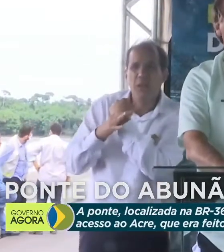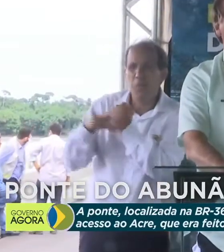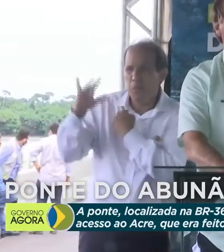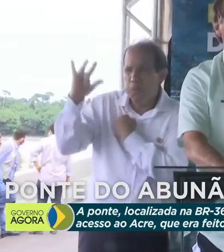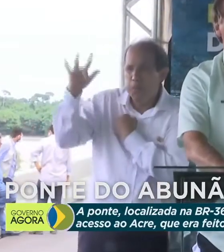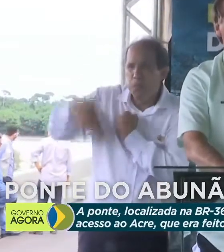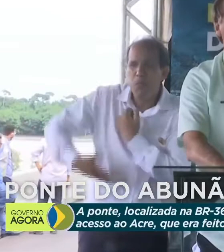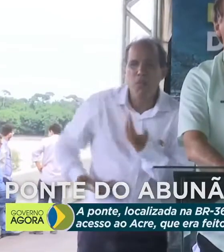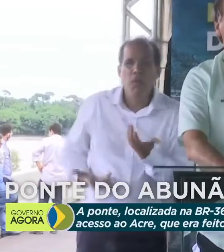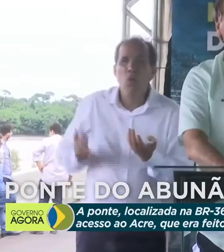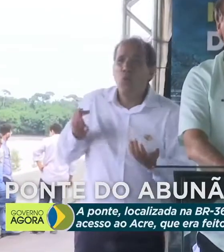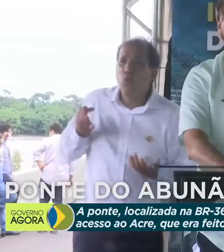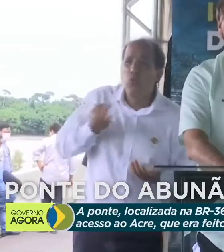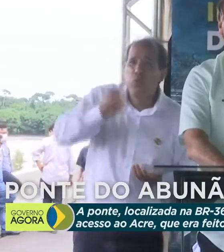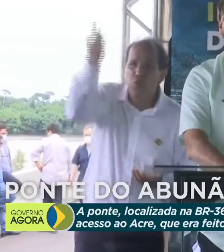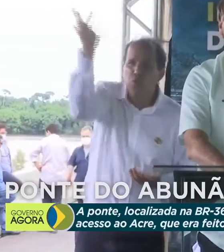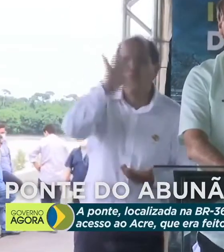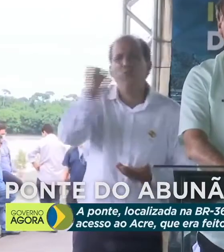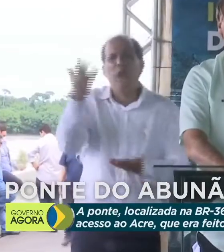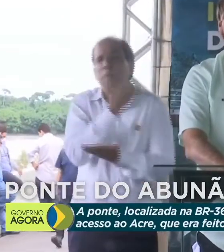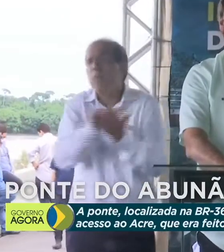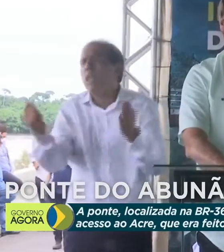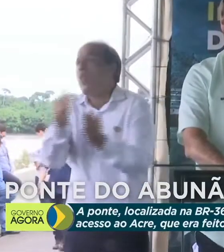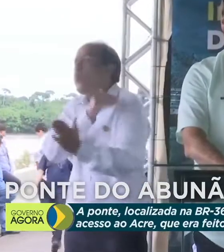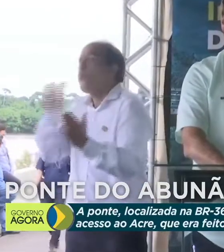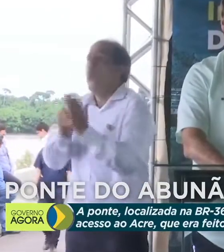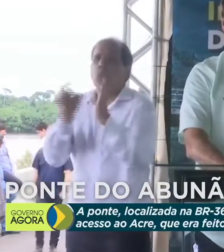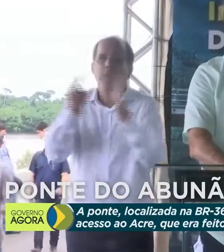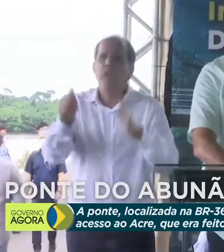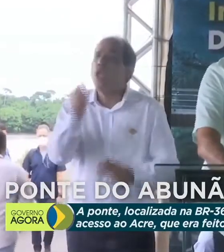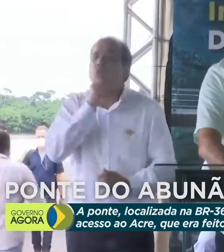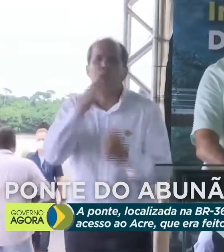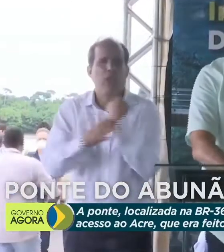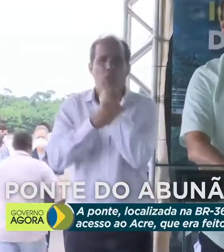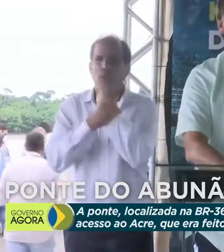acaba no futuro não tendo liberdade e nem segurança.